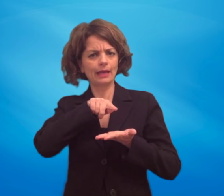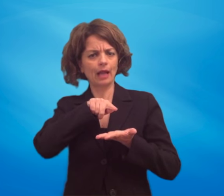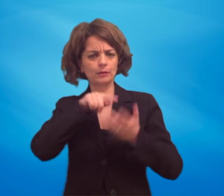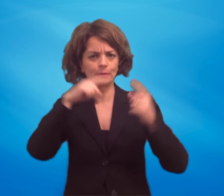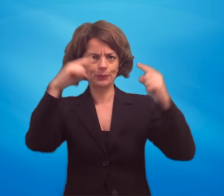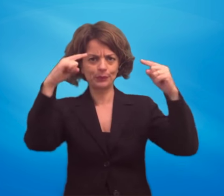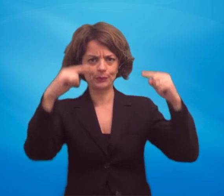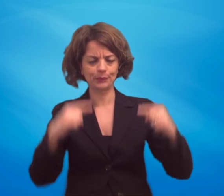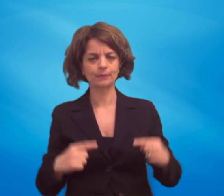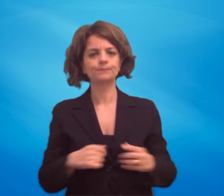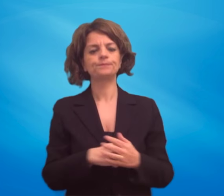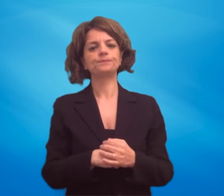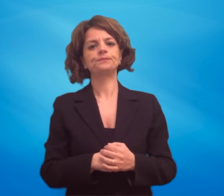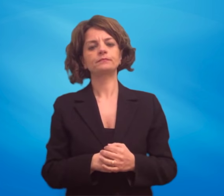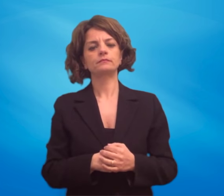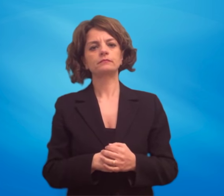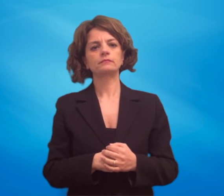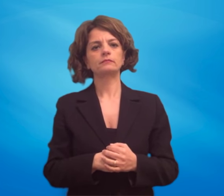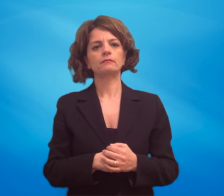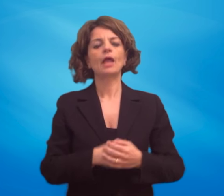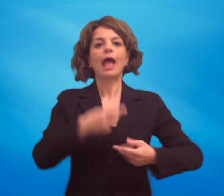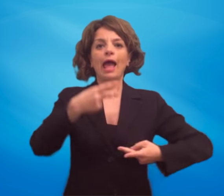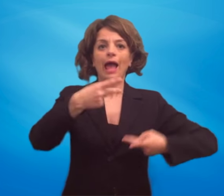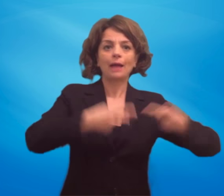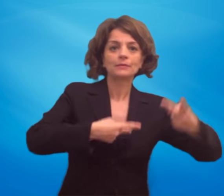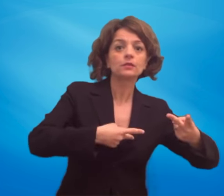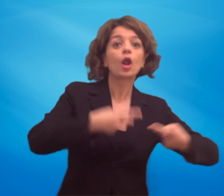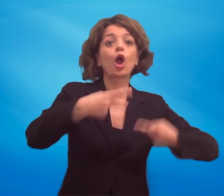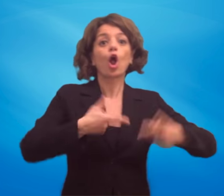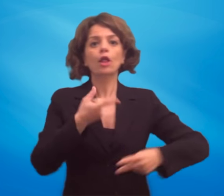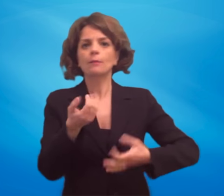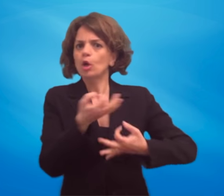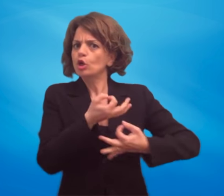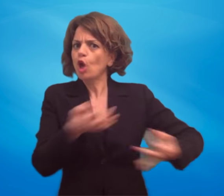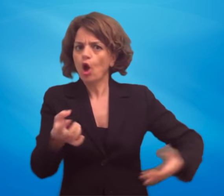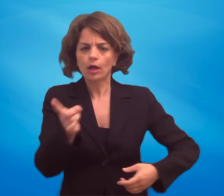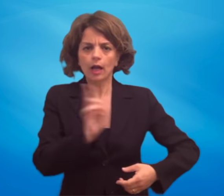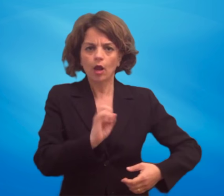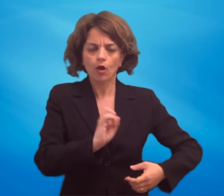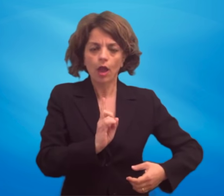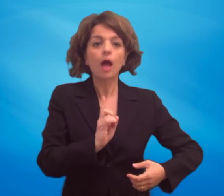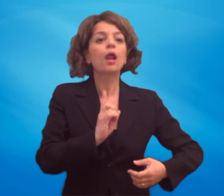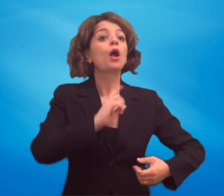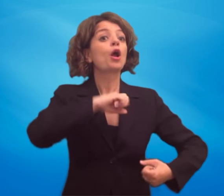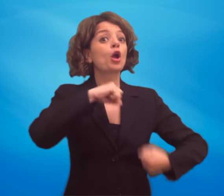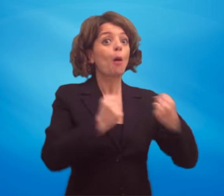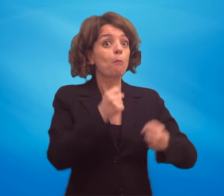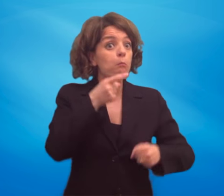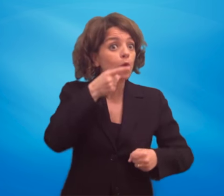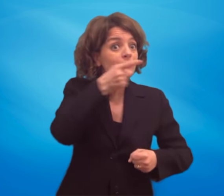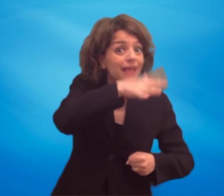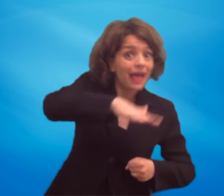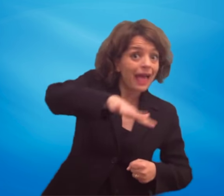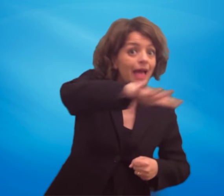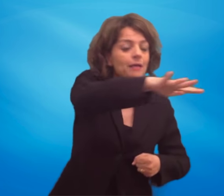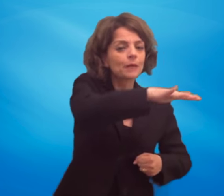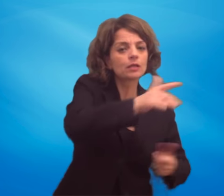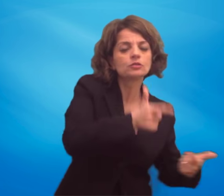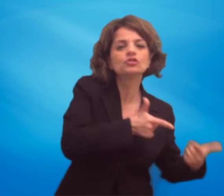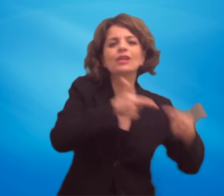Irregolarità amministrative e contabili per comportamenti tali da arrecare gravissimo pregiudizio all